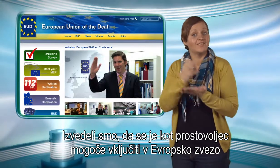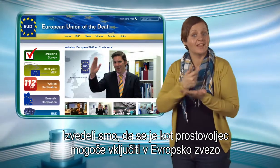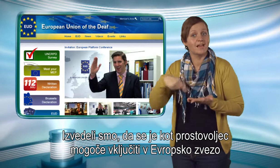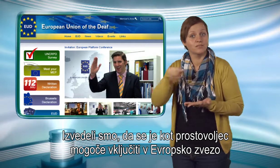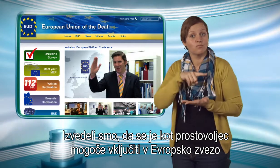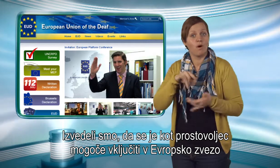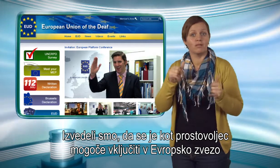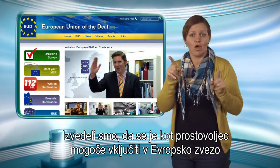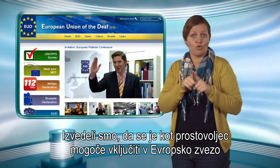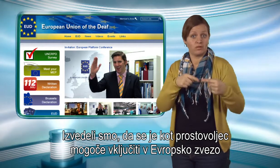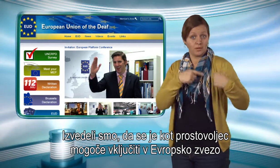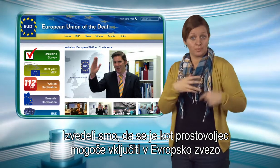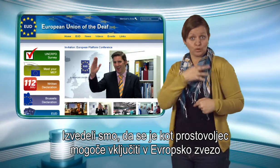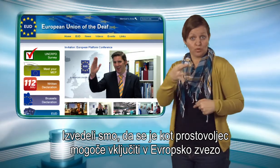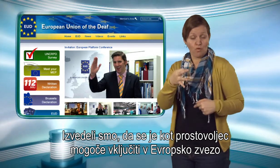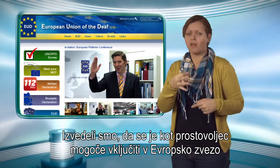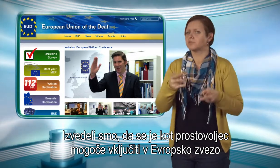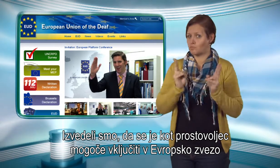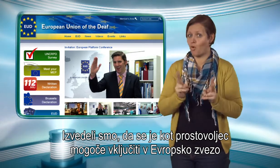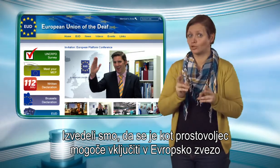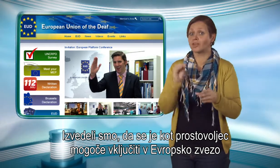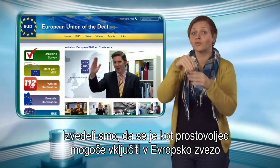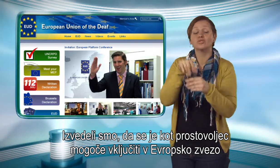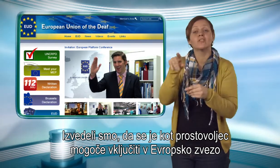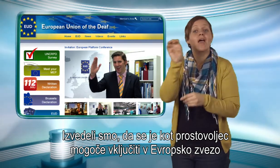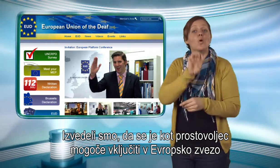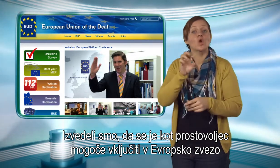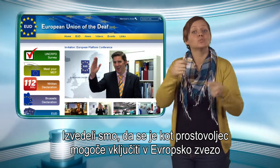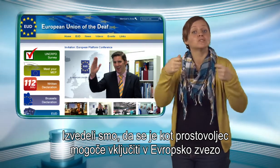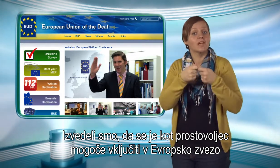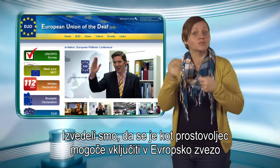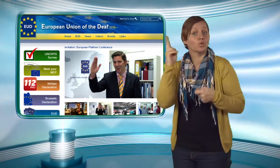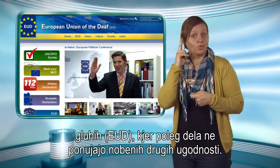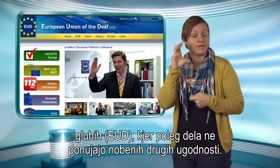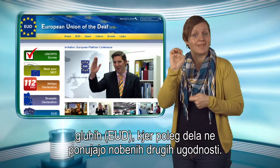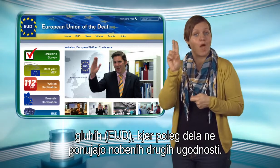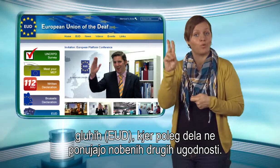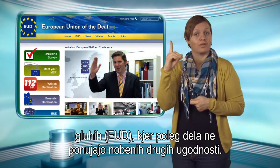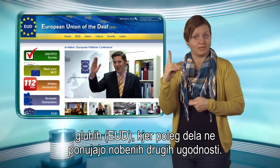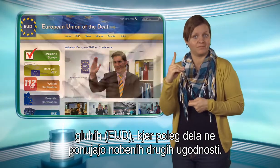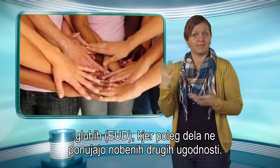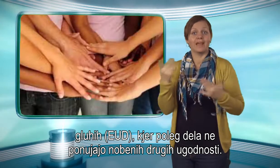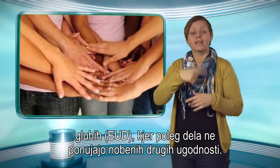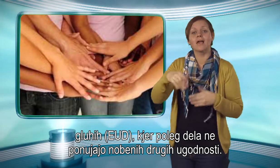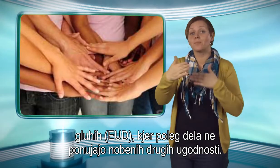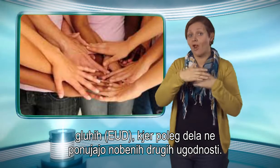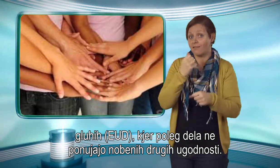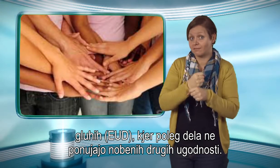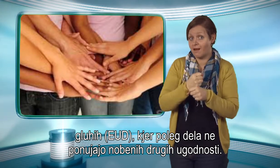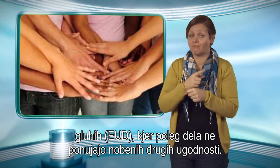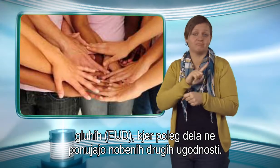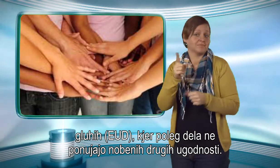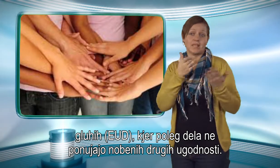izvedeli smo, da se kot prostovoljec mogoče vključiti v Evropsko zvezo gluhih, kjer poleg dela ne ponujajo